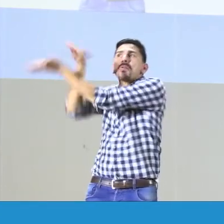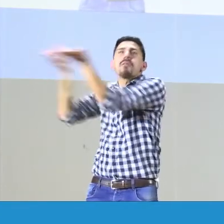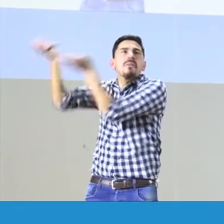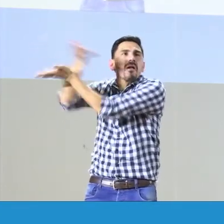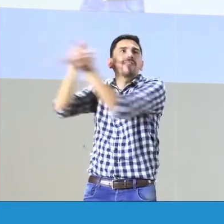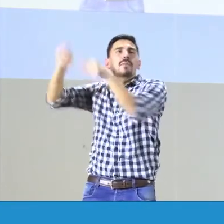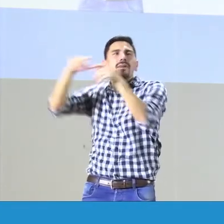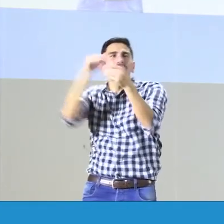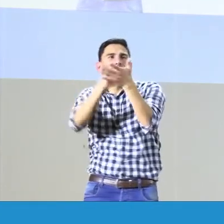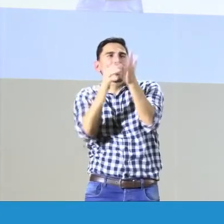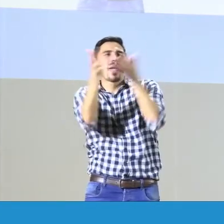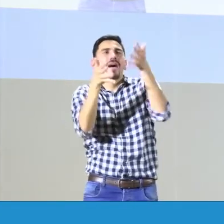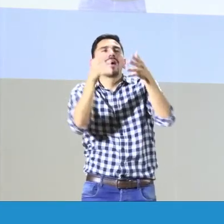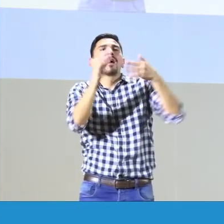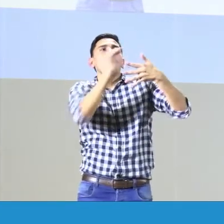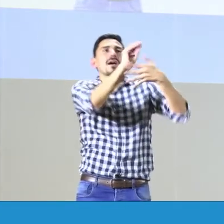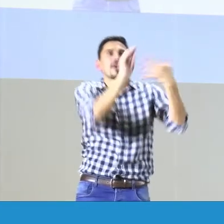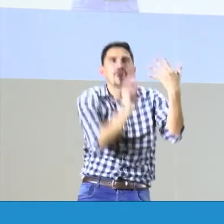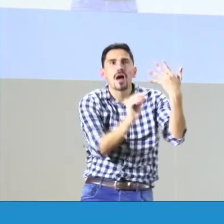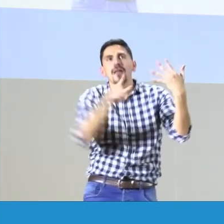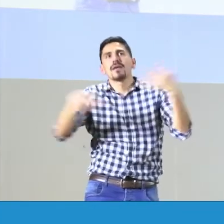en este tiempo de la implementación?